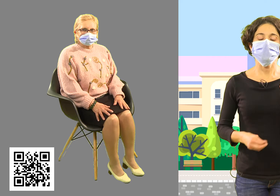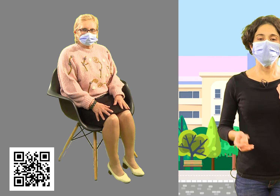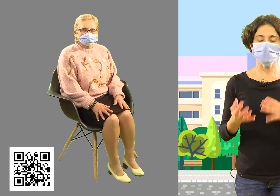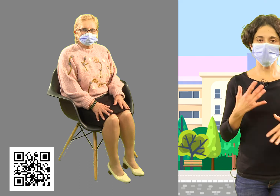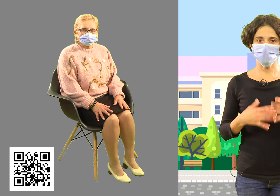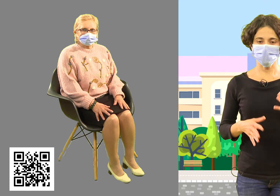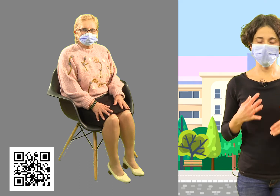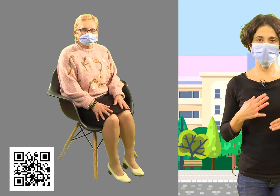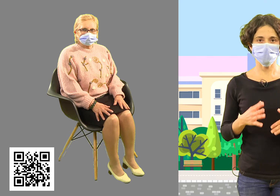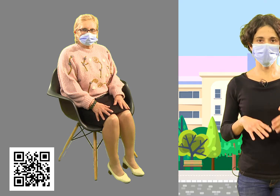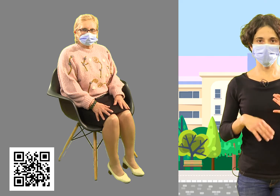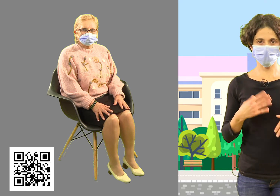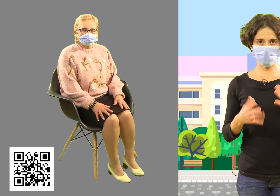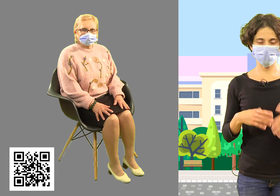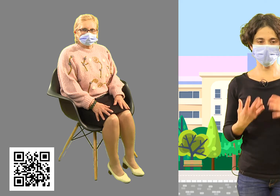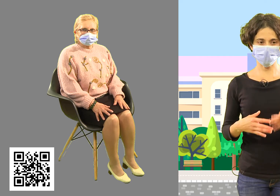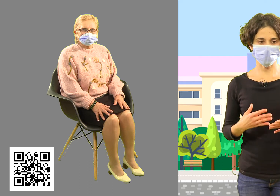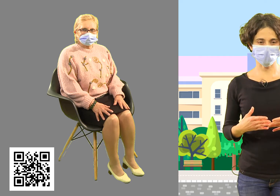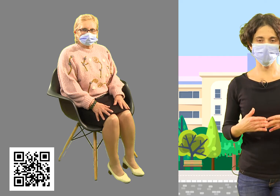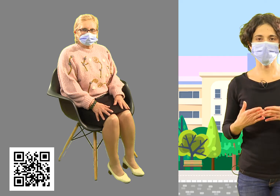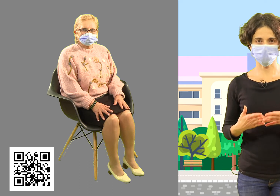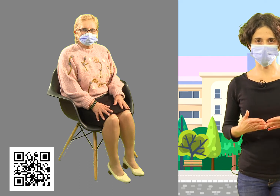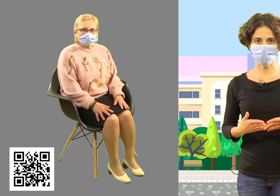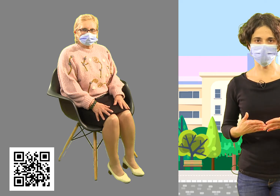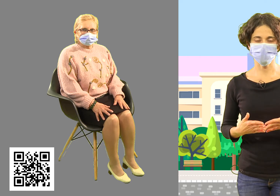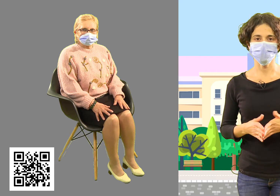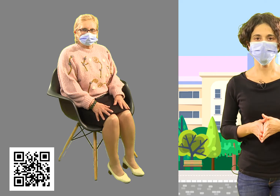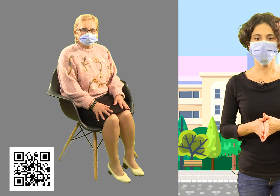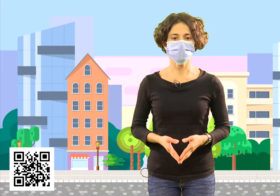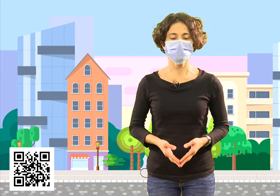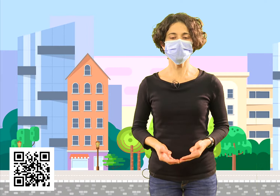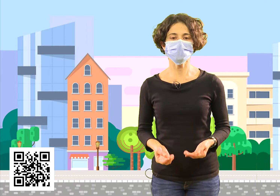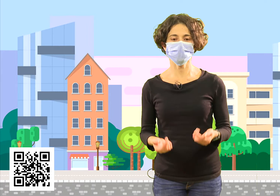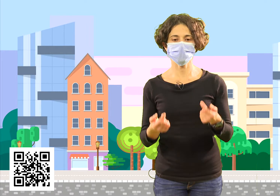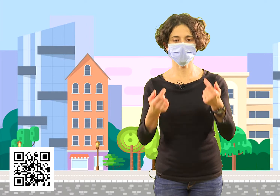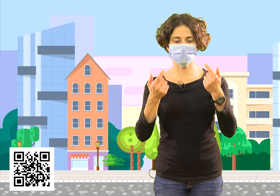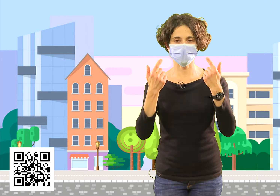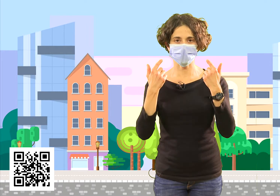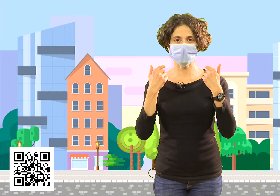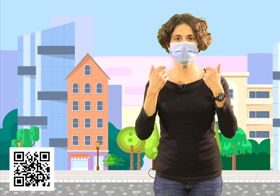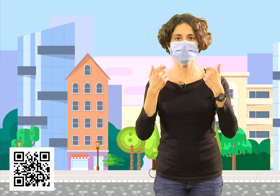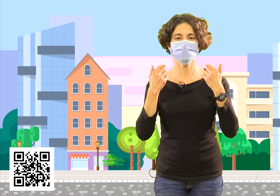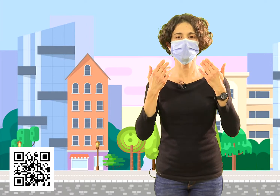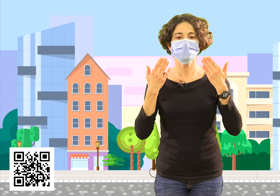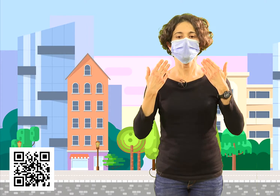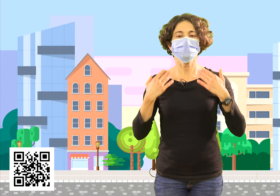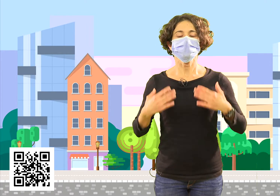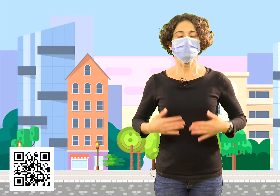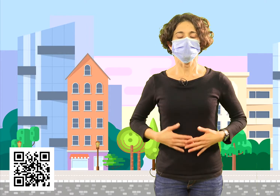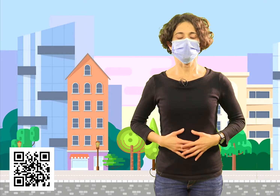Voy a explicarlo yo primero y luego vamos a realizar las respiraciones todos juntos. Tomamos aire por la nariz,